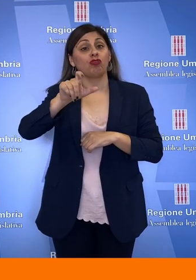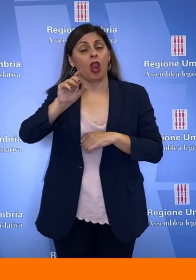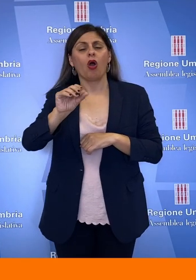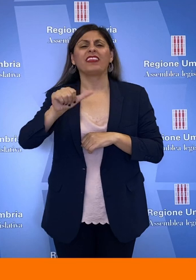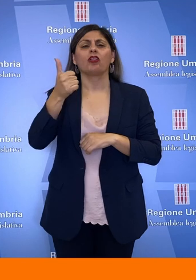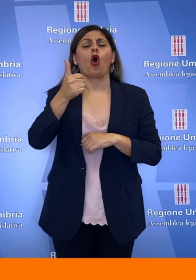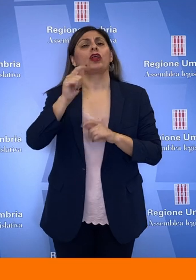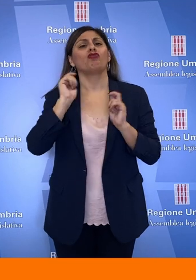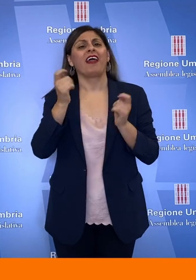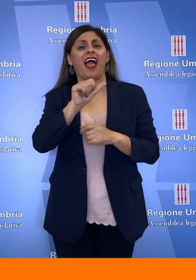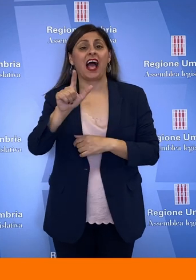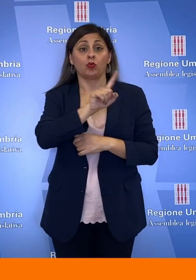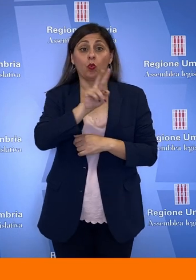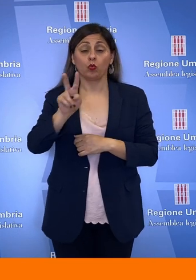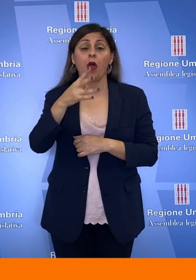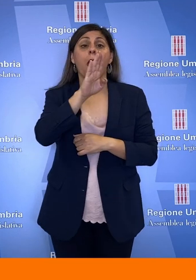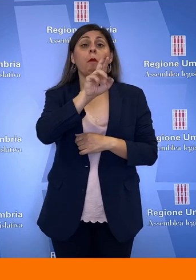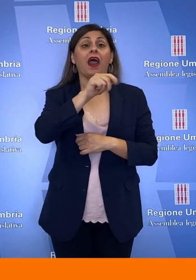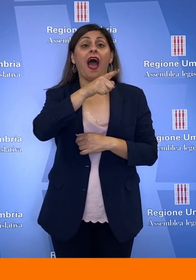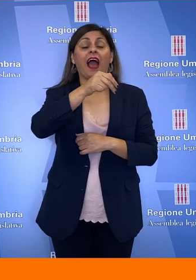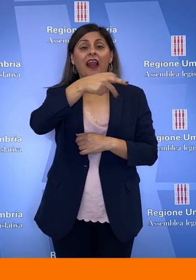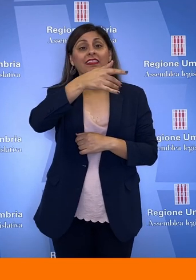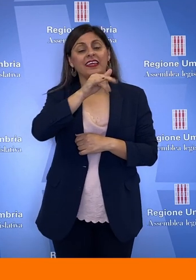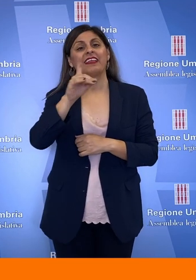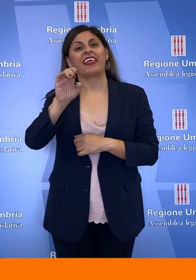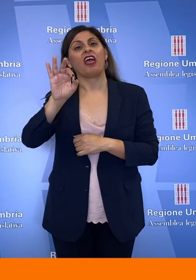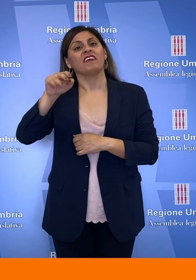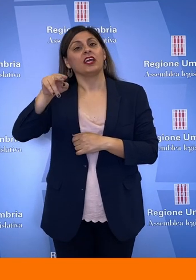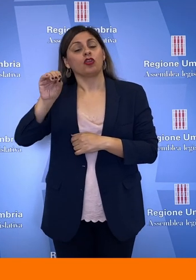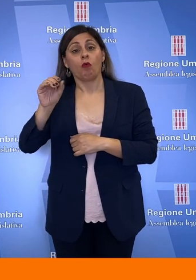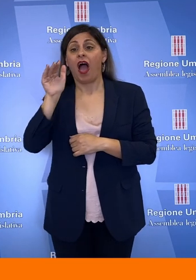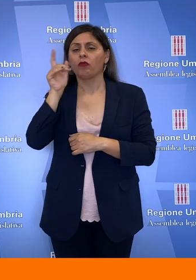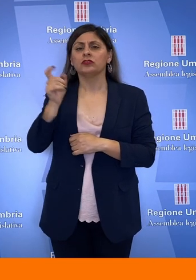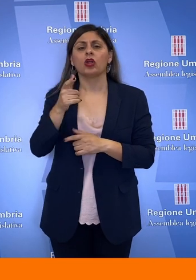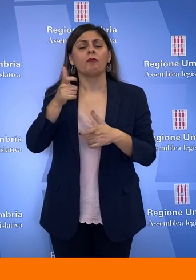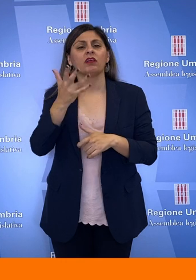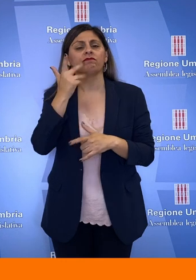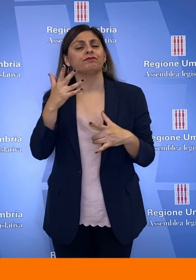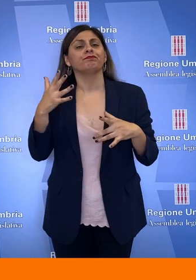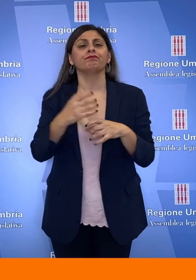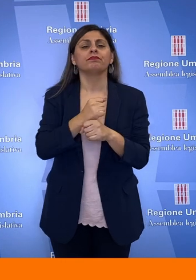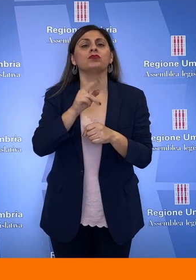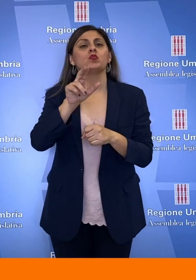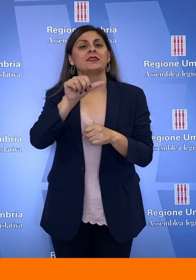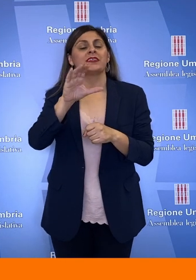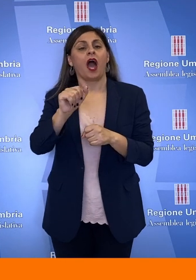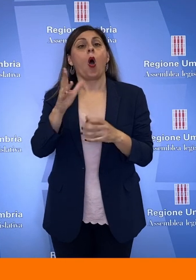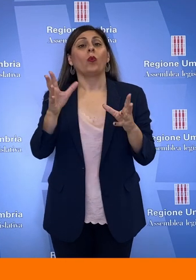direttori generali delle due ASL Massimo Braganti e Massimo Defino, audizione richiesta per la soppressione delle USCA, le unità